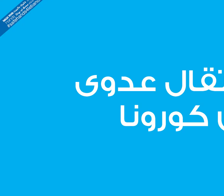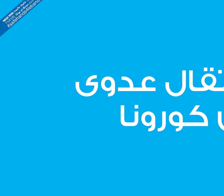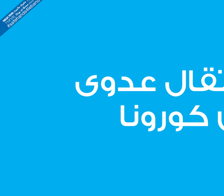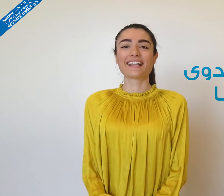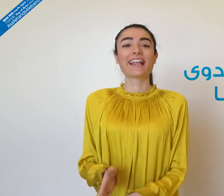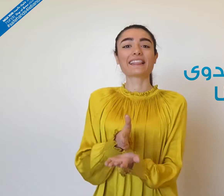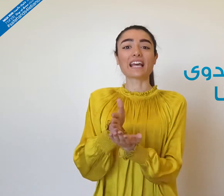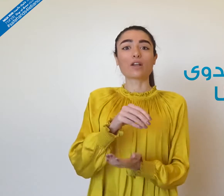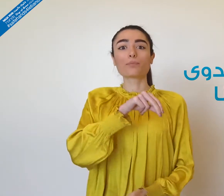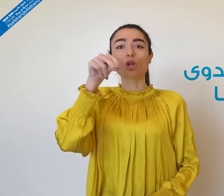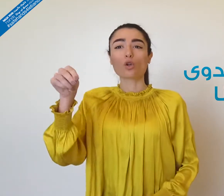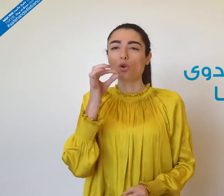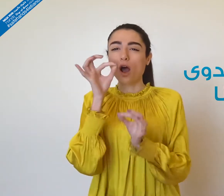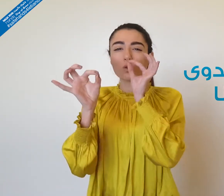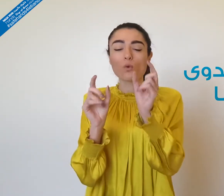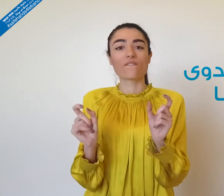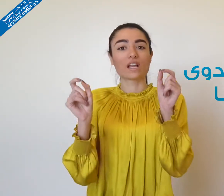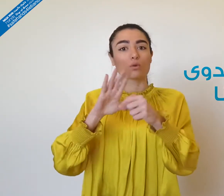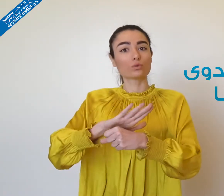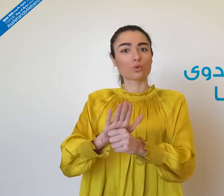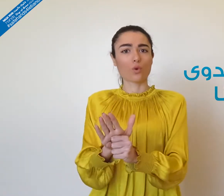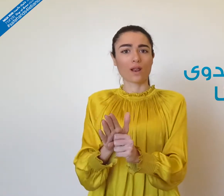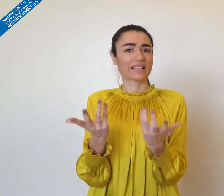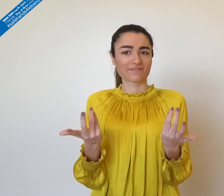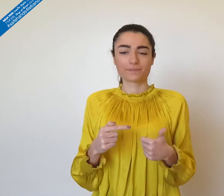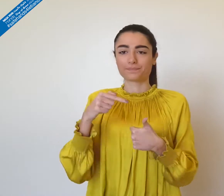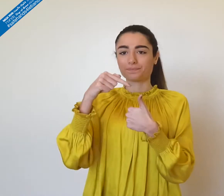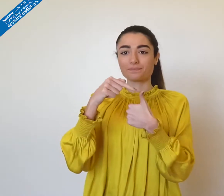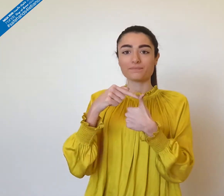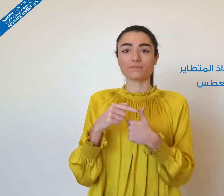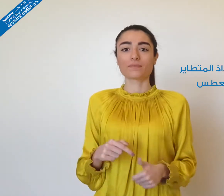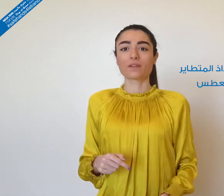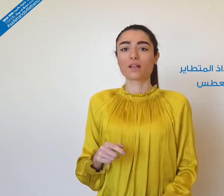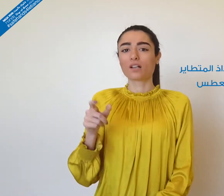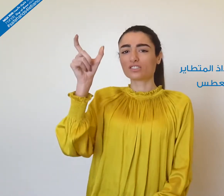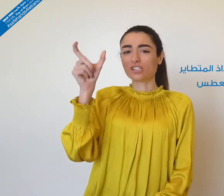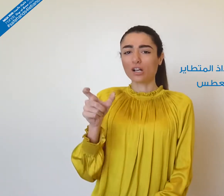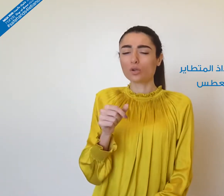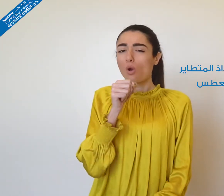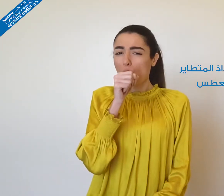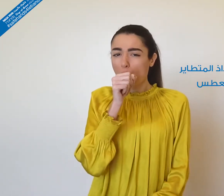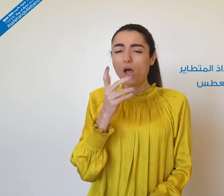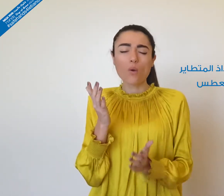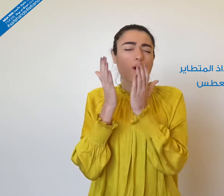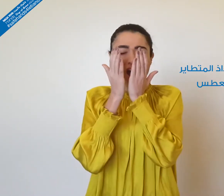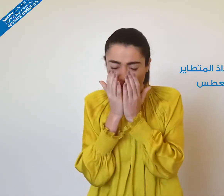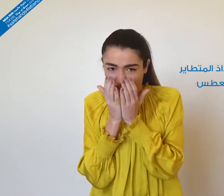طرق انتقال عدوى فيروس كورونا أولاً، الانتقال المباشر من خلال السعال أو